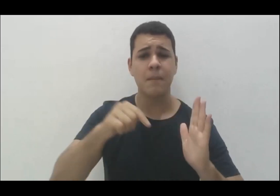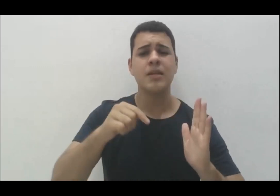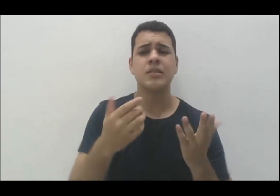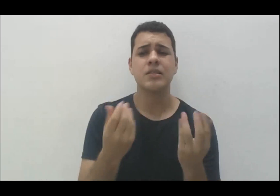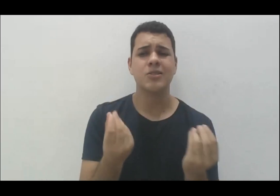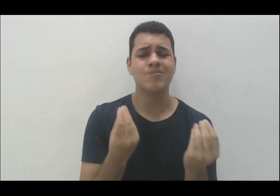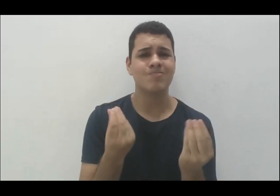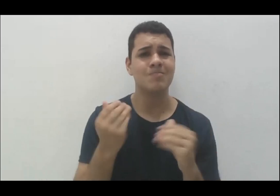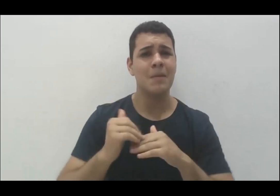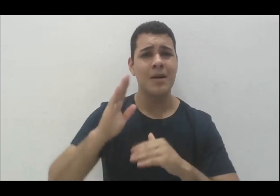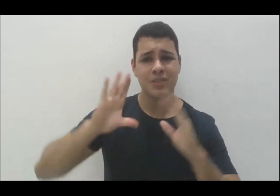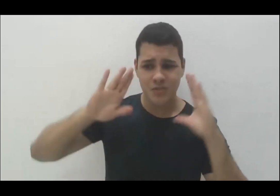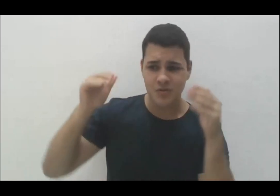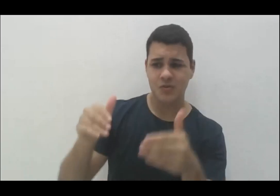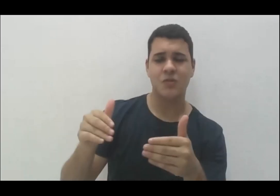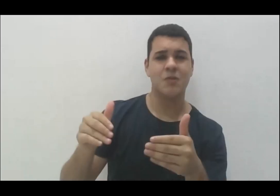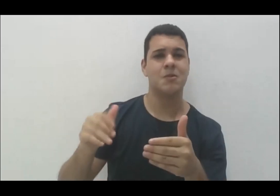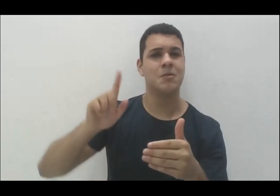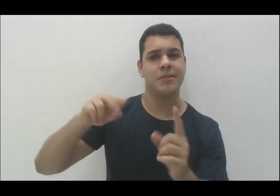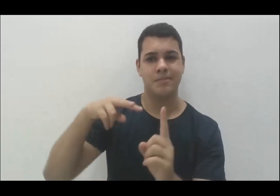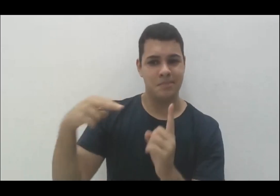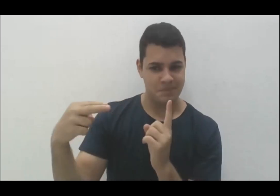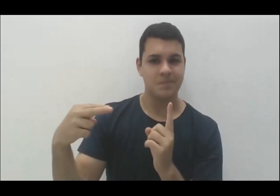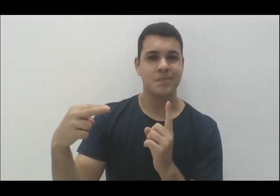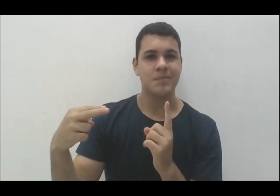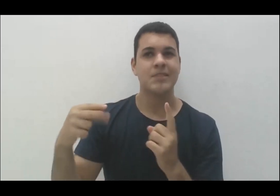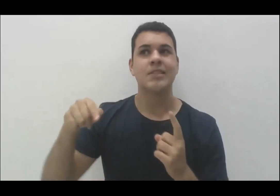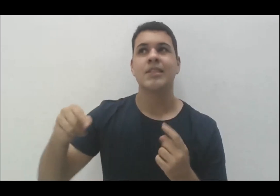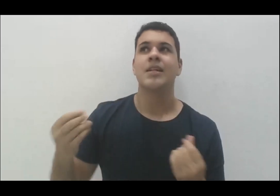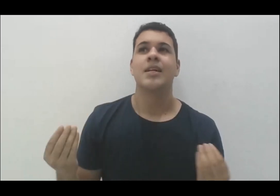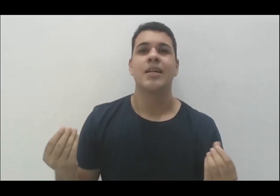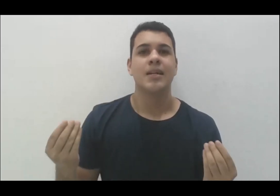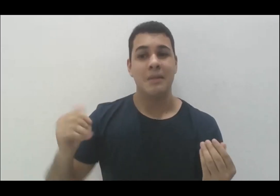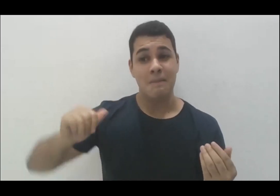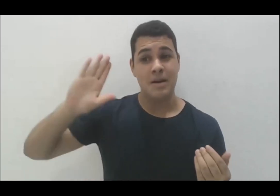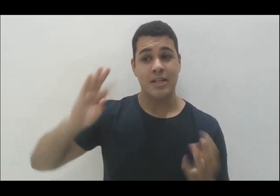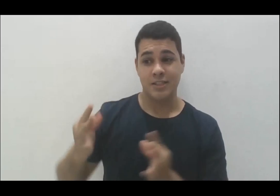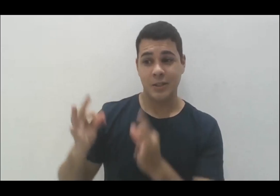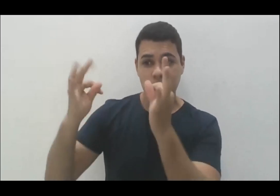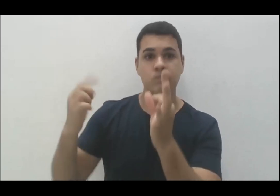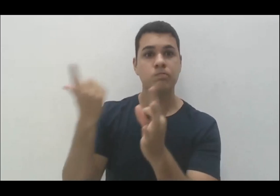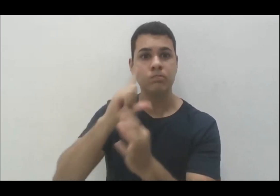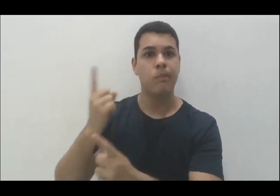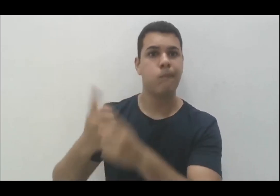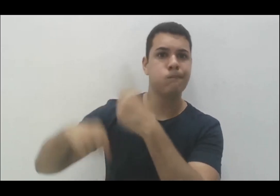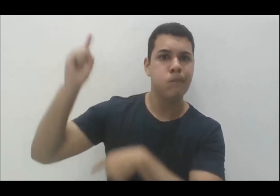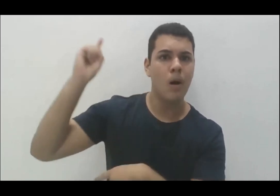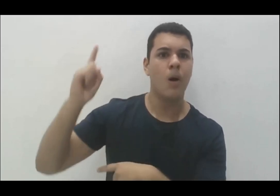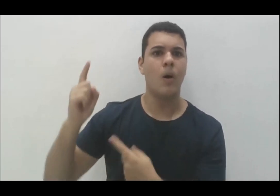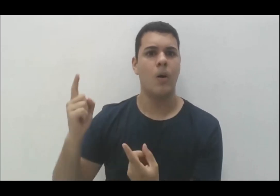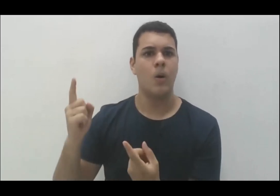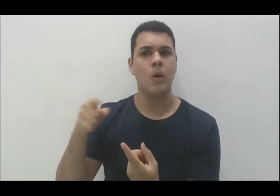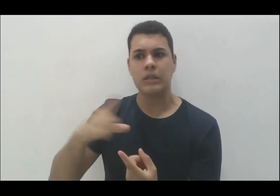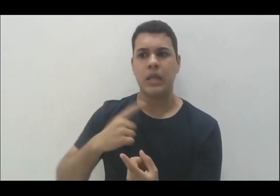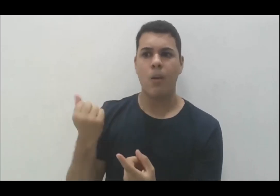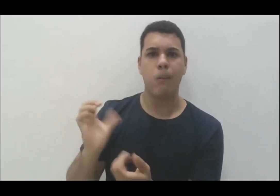perspectiva, digamos que, mais da tecnologia avançada, de alto custo, de